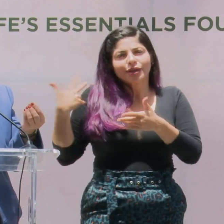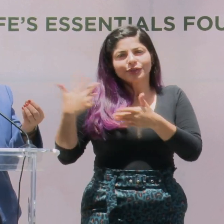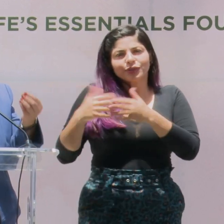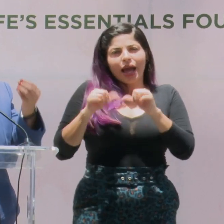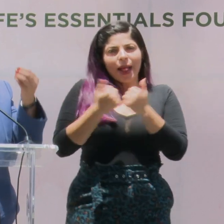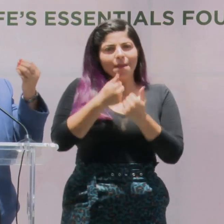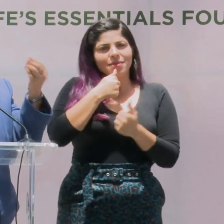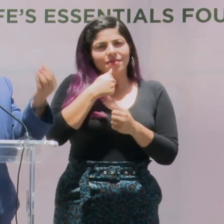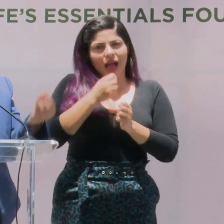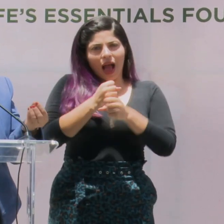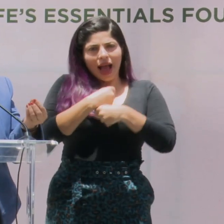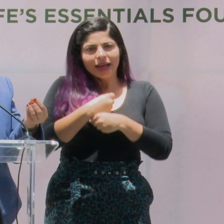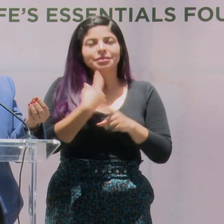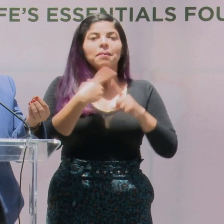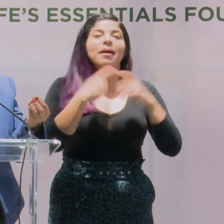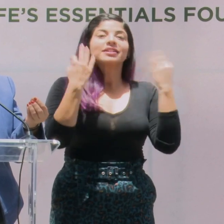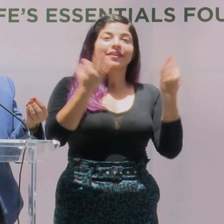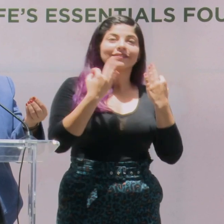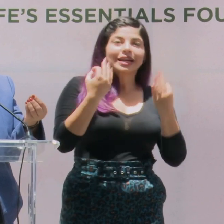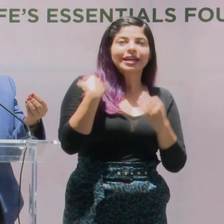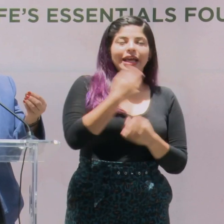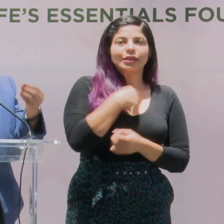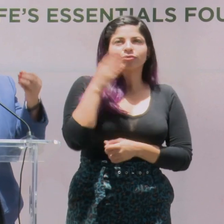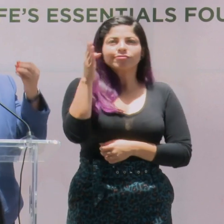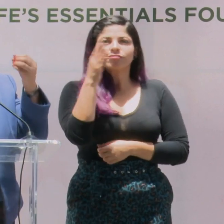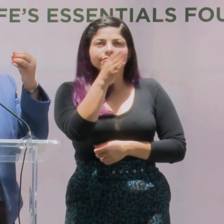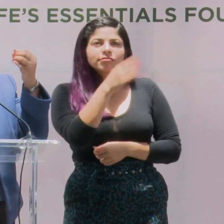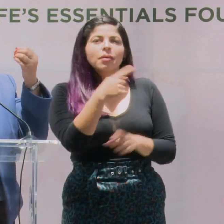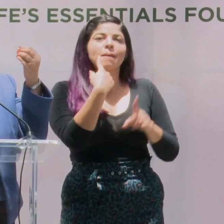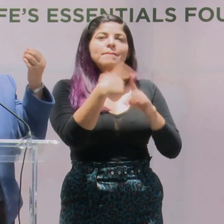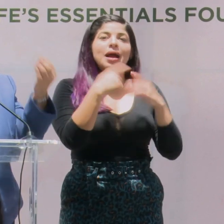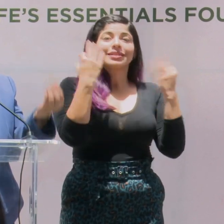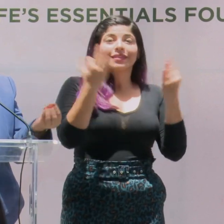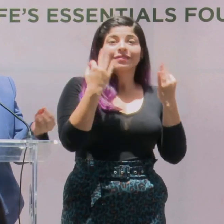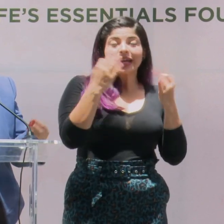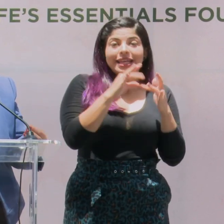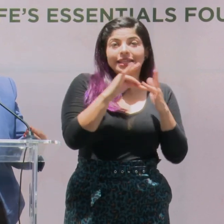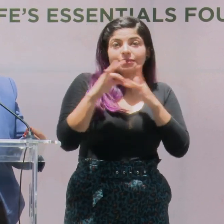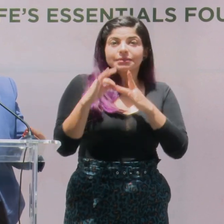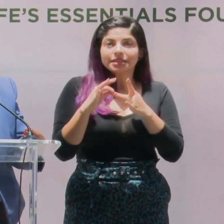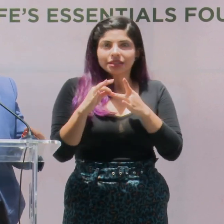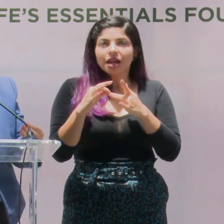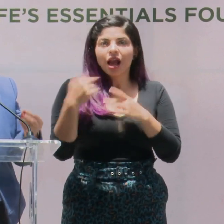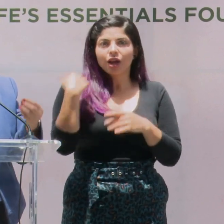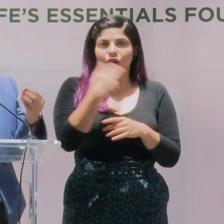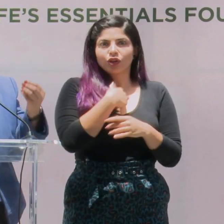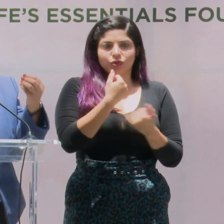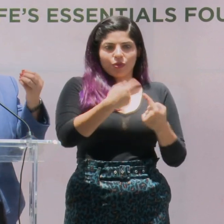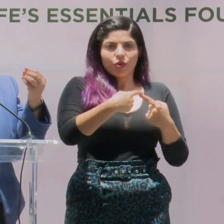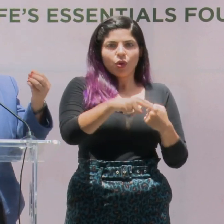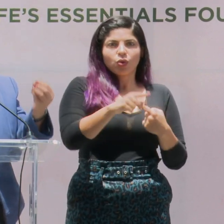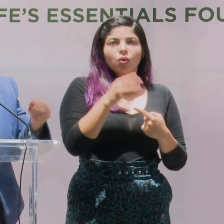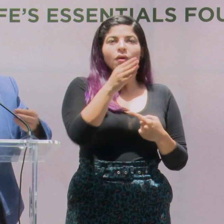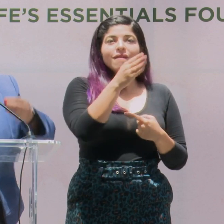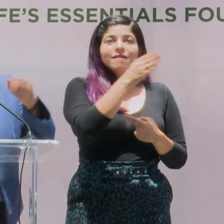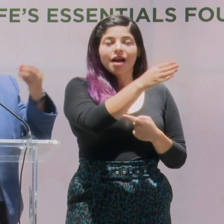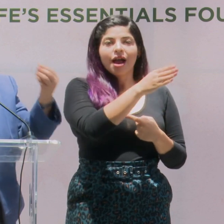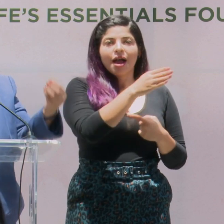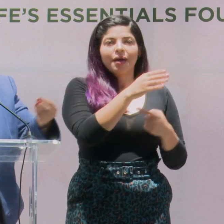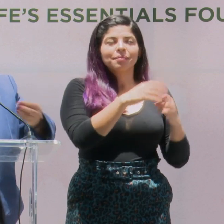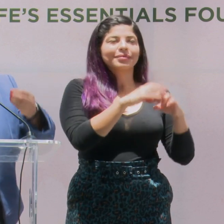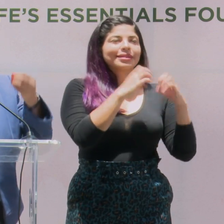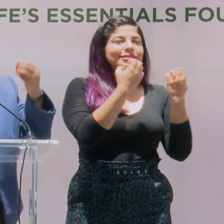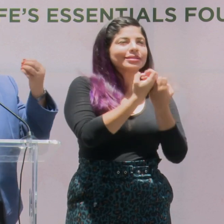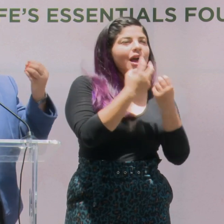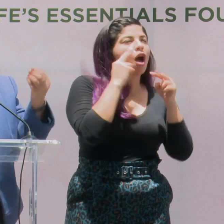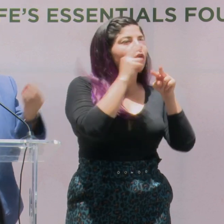privado, sumado a las ferias que vamos, sumado a las ferias especializadas que vamos ahora, de bienestar, de